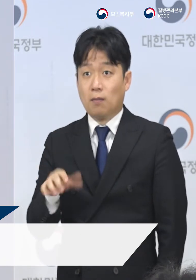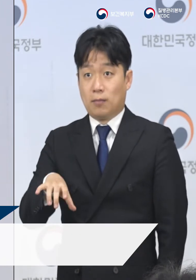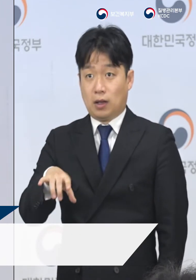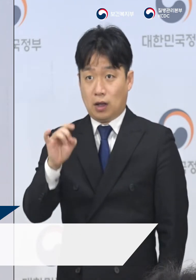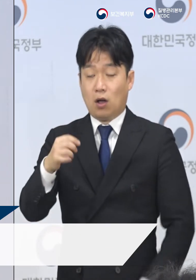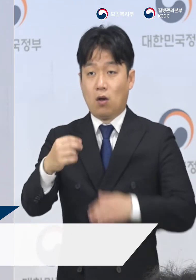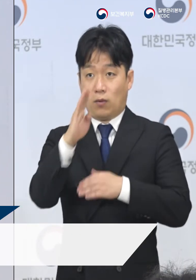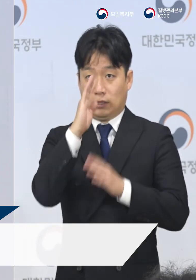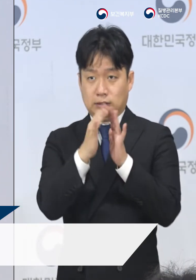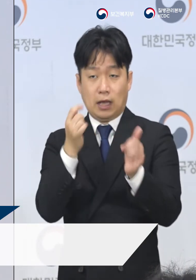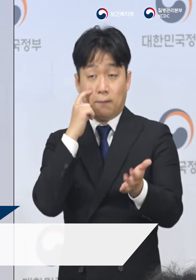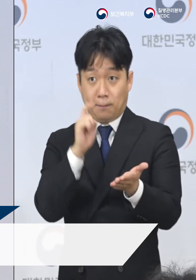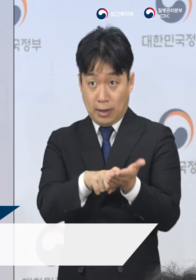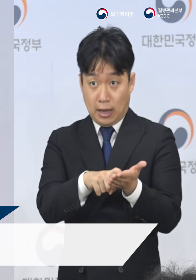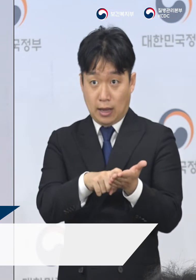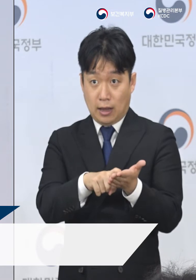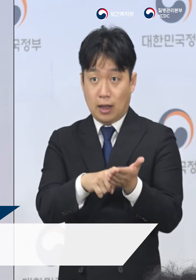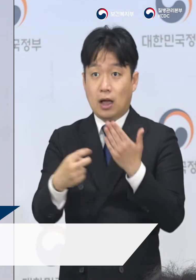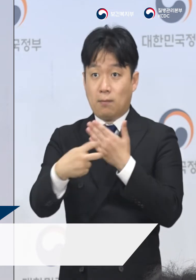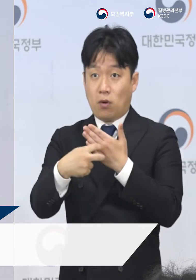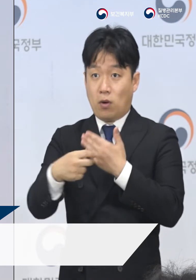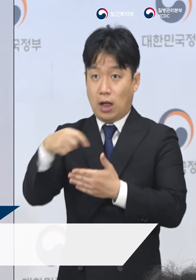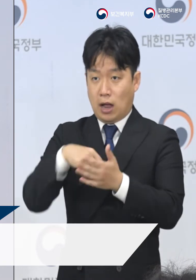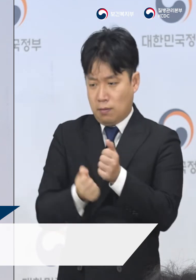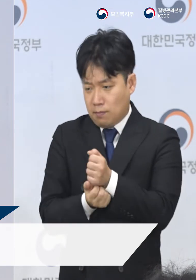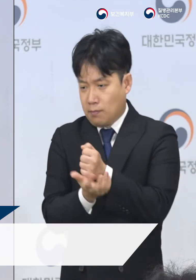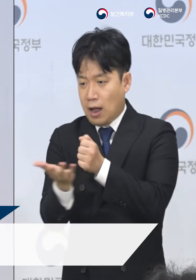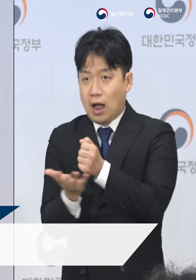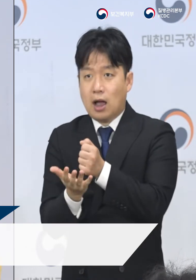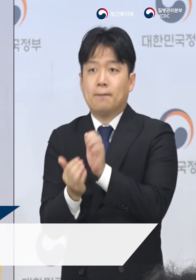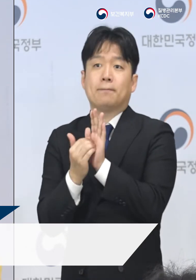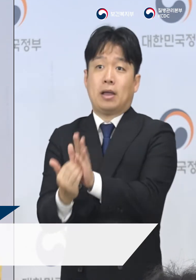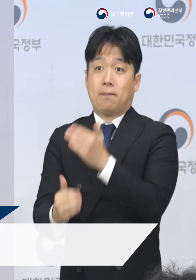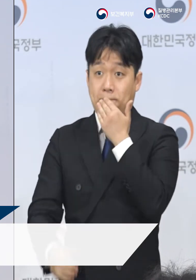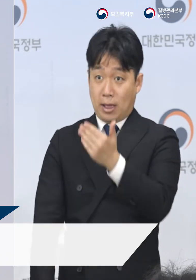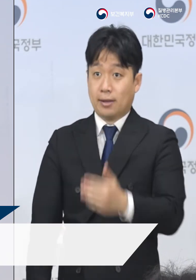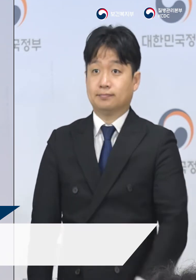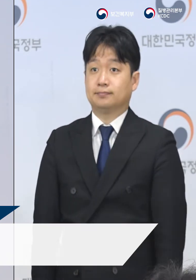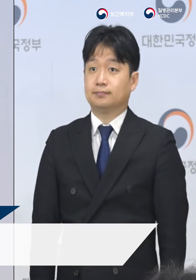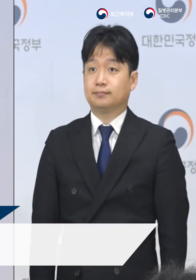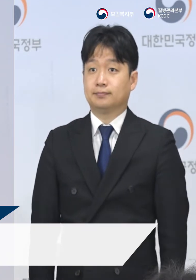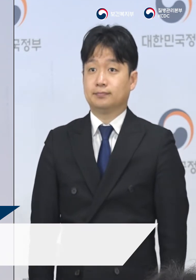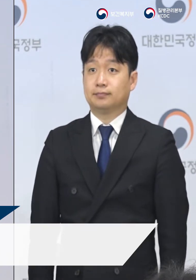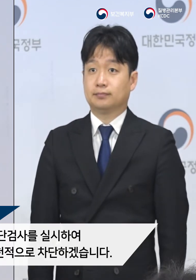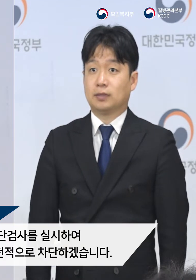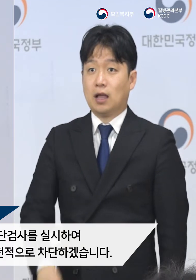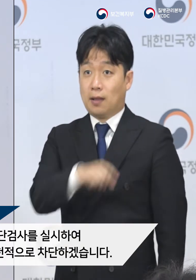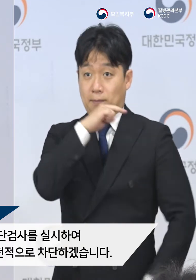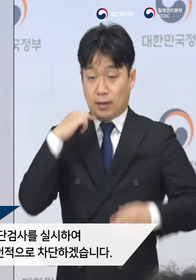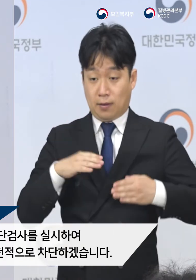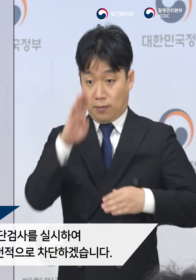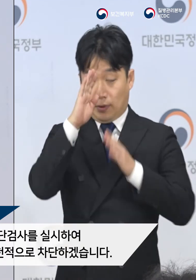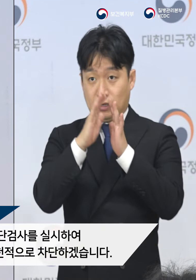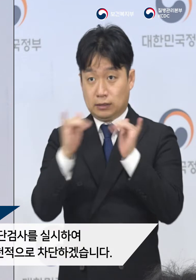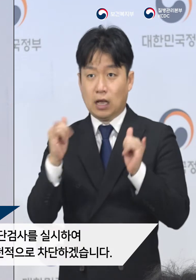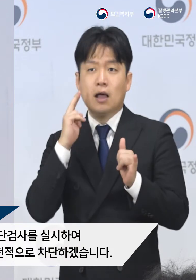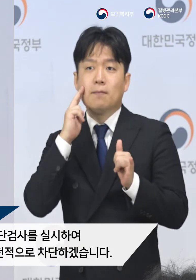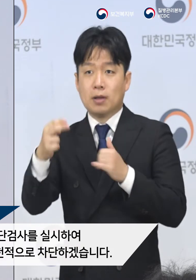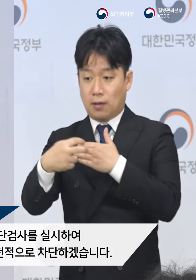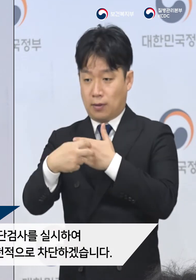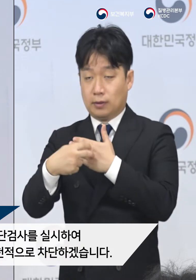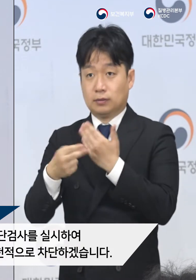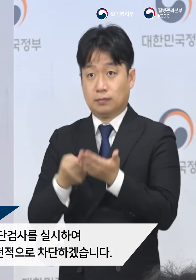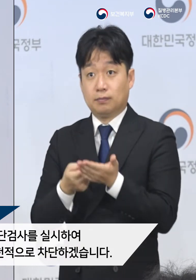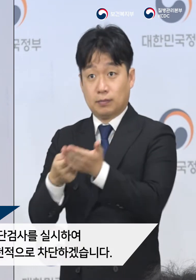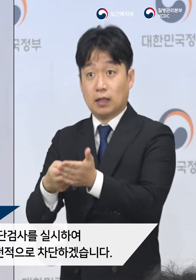환자를 조기에 찾아내고 병원 내 감염을 방지할 수 있을 것입니다. 폐렴 환자가 중환자실에 들어갈